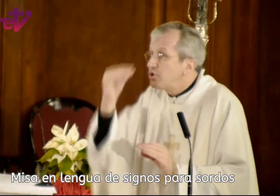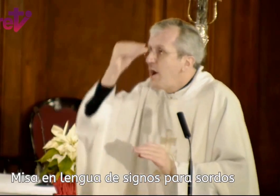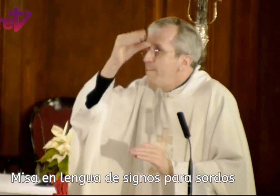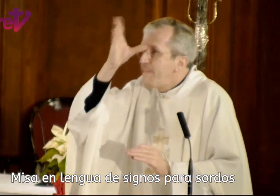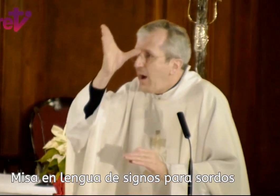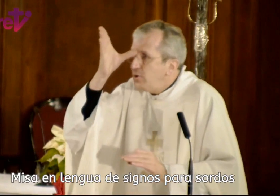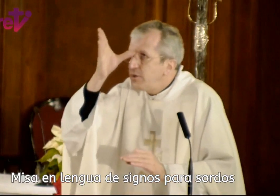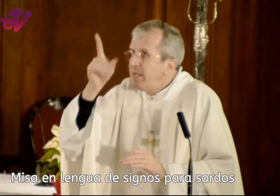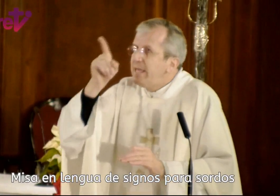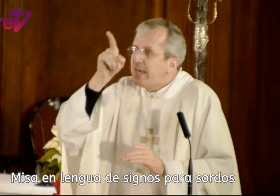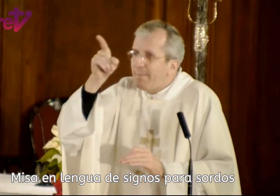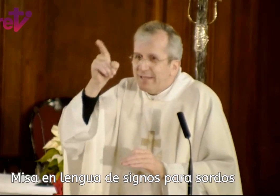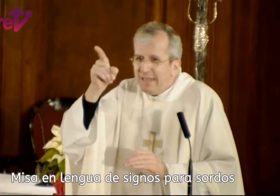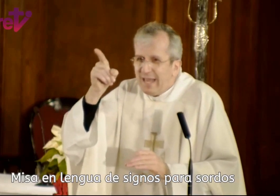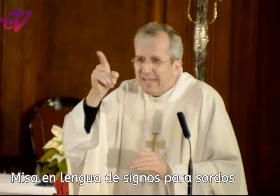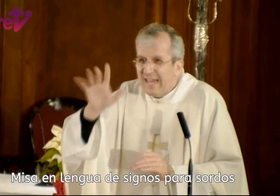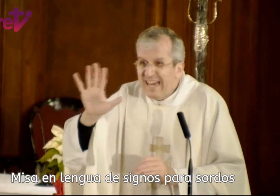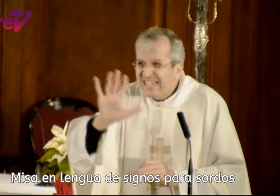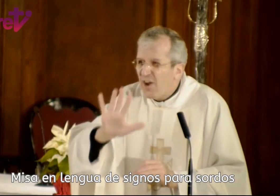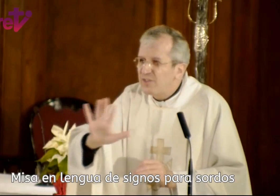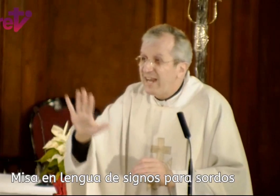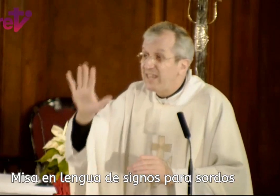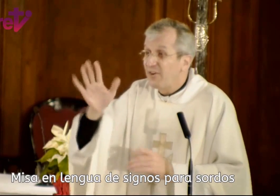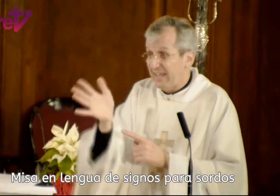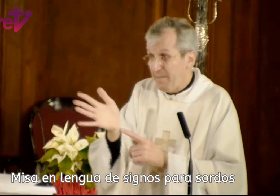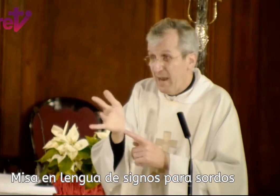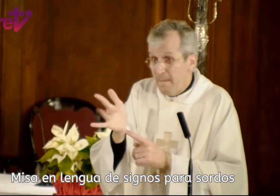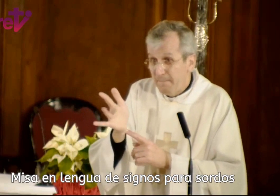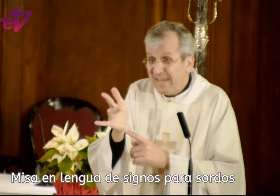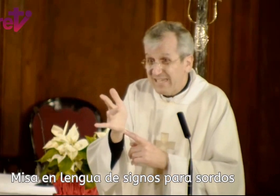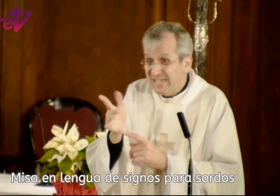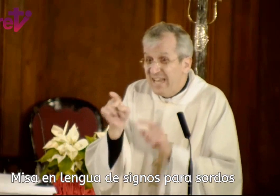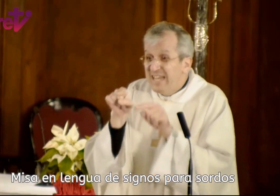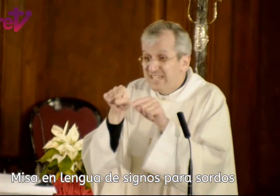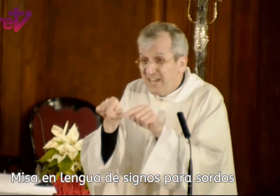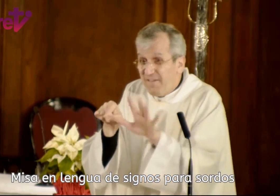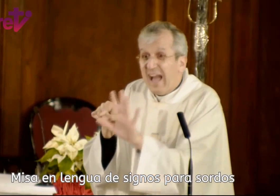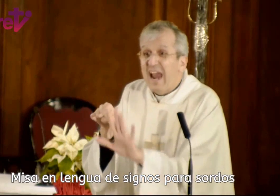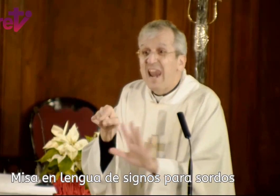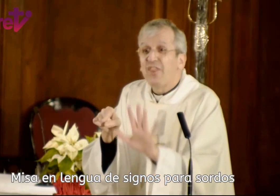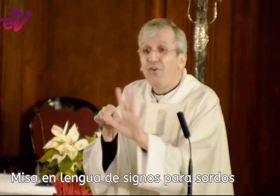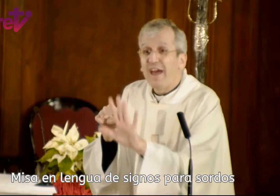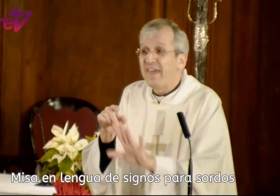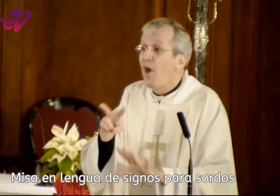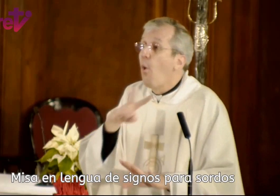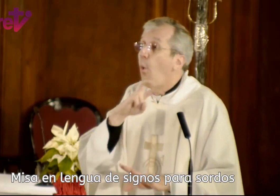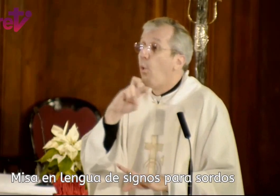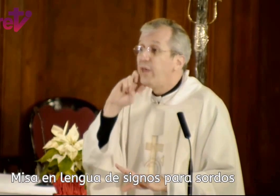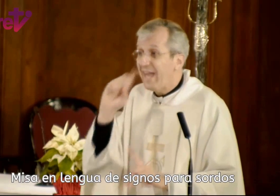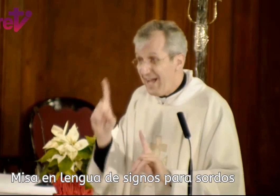magos, y que a partir de ahí, en esa constelación que también Pixis significa la zona de Judea,